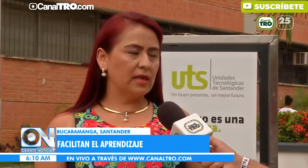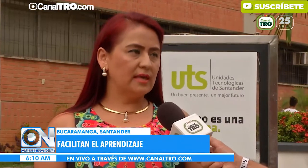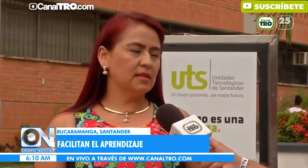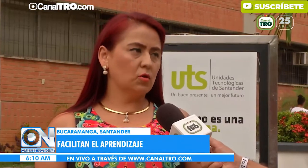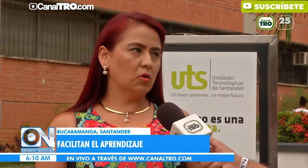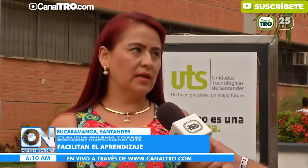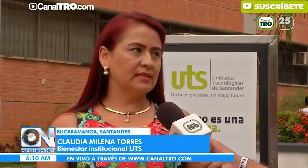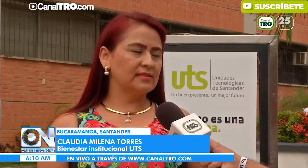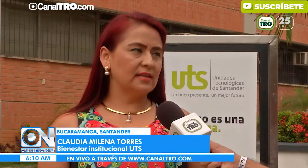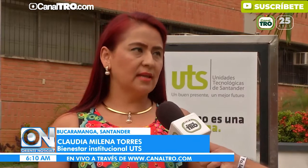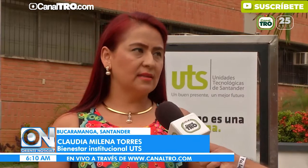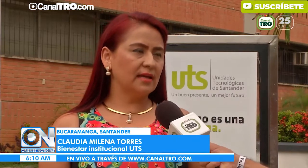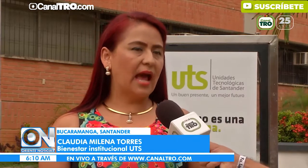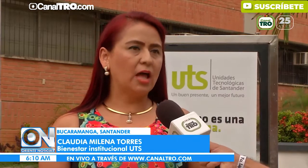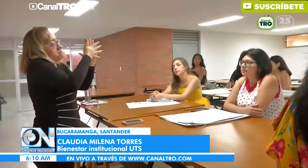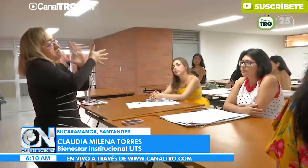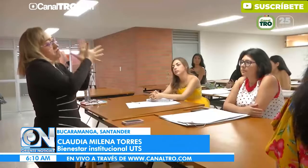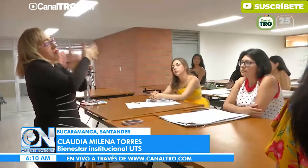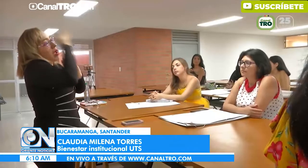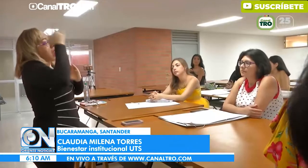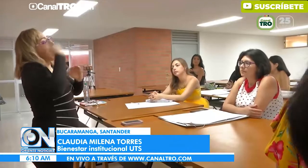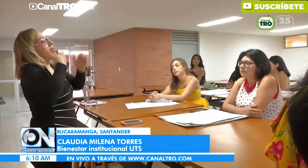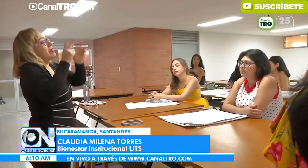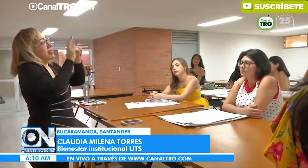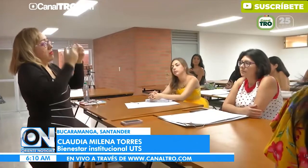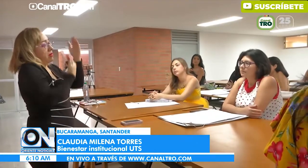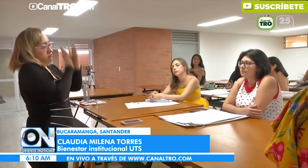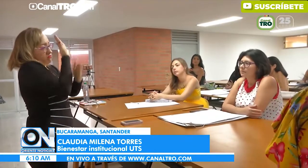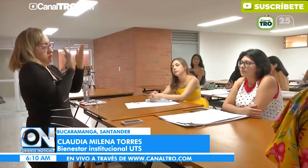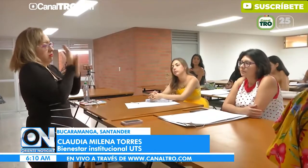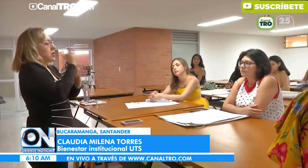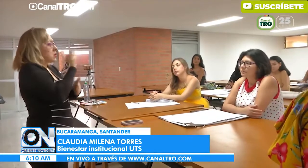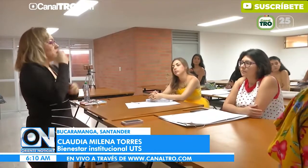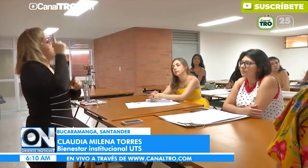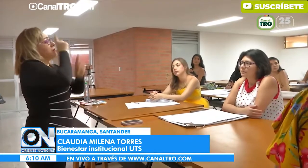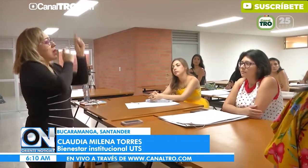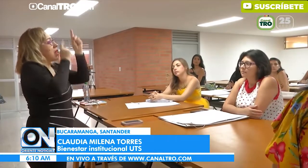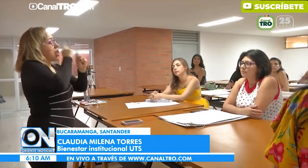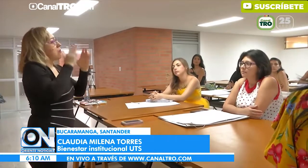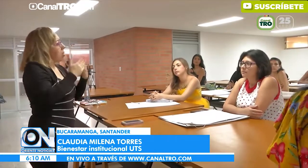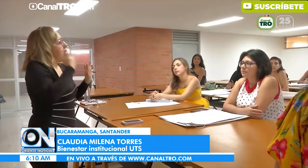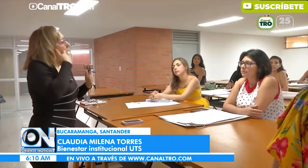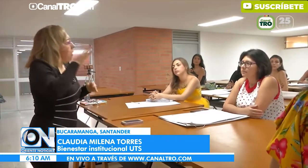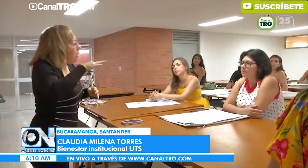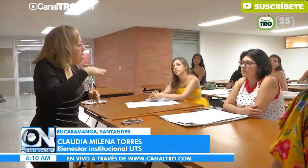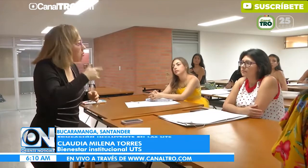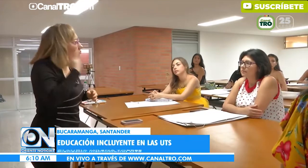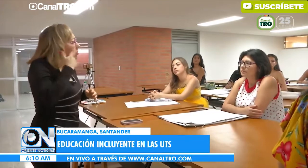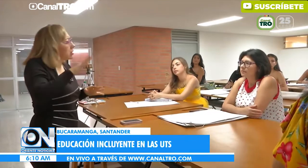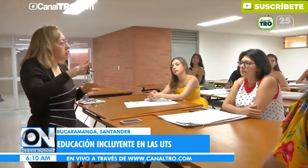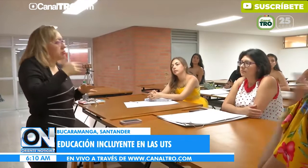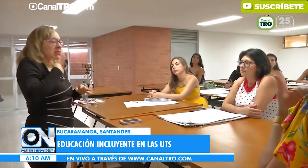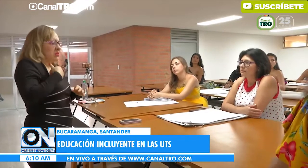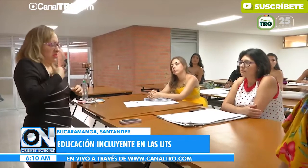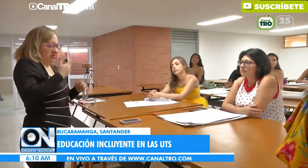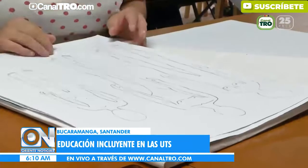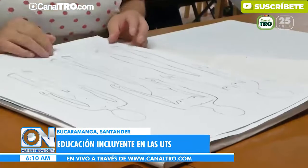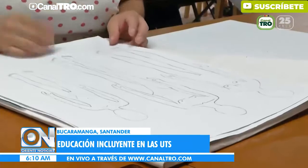unidades tecnológicas de Santander adopta la política de educación inclusiva para sujetos de especial protección constitucional y de género.